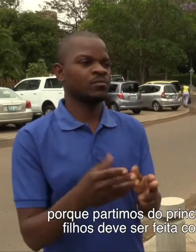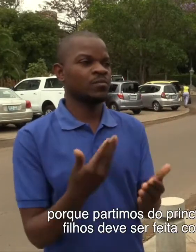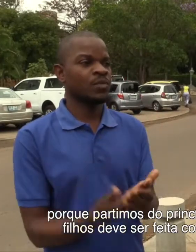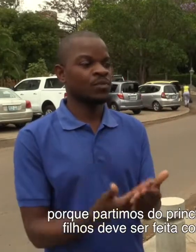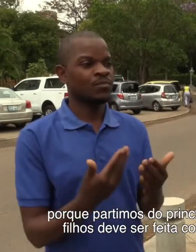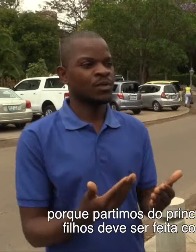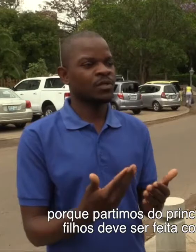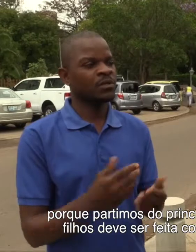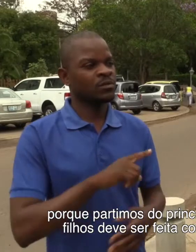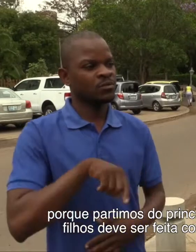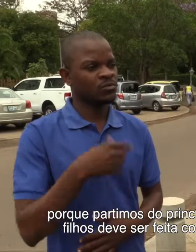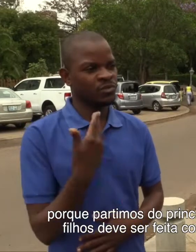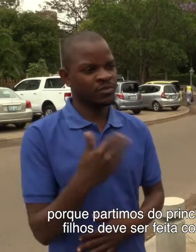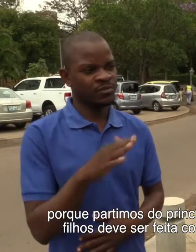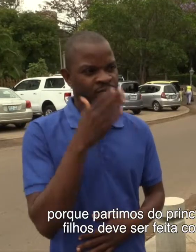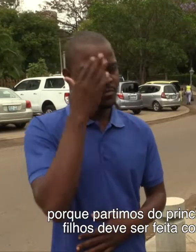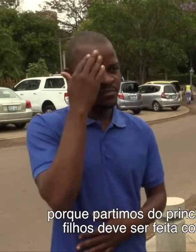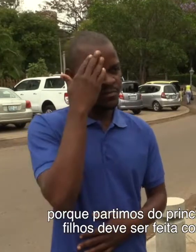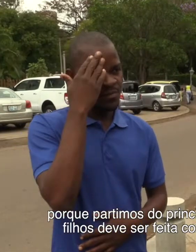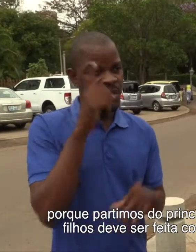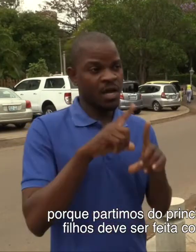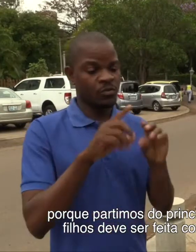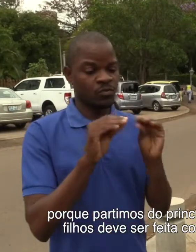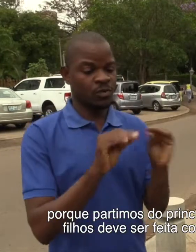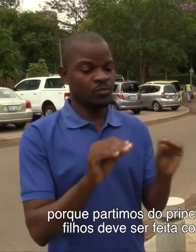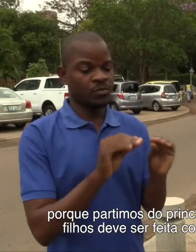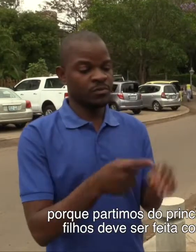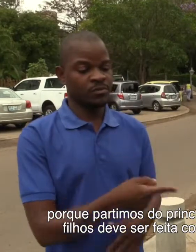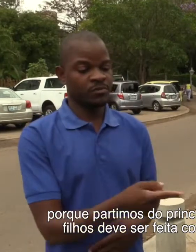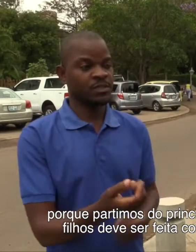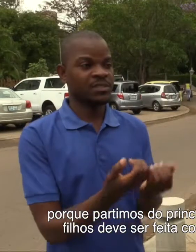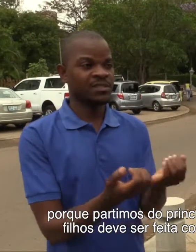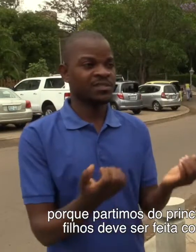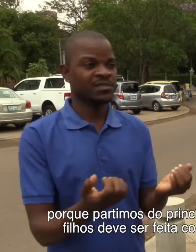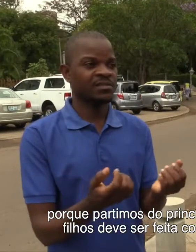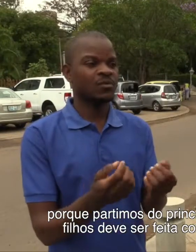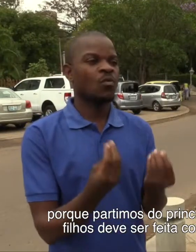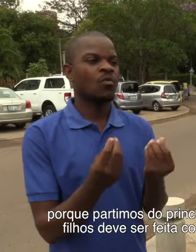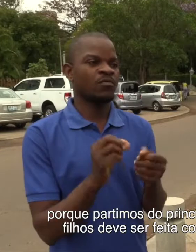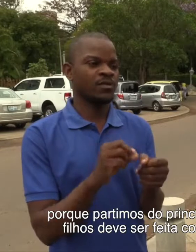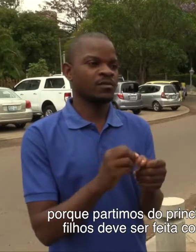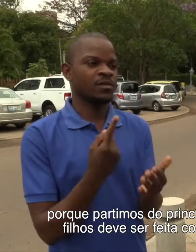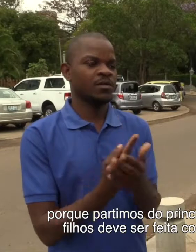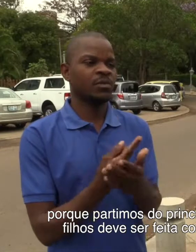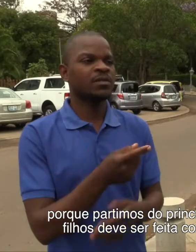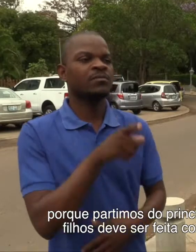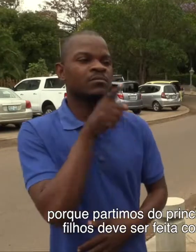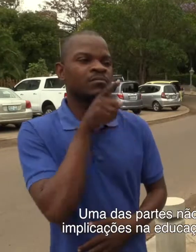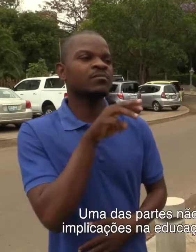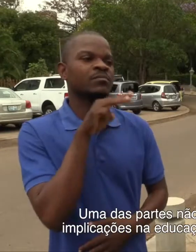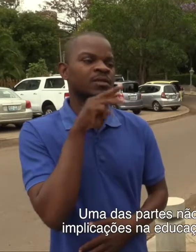partimos do princípio que a educação dos filhos tem de ser feita com base nos dois atores.